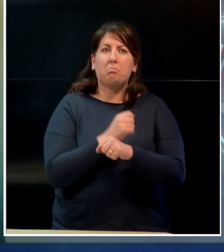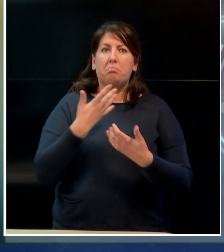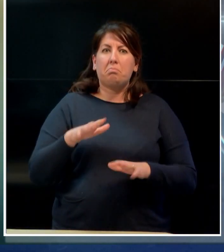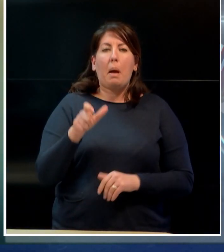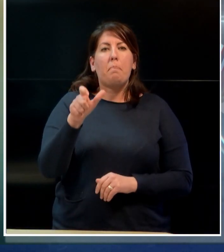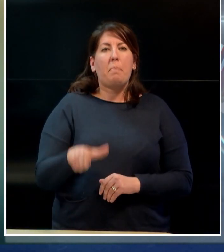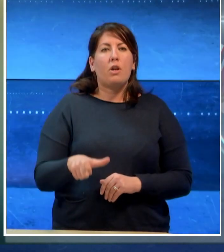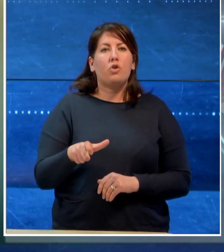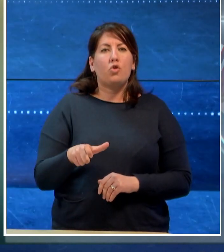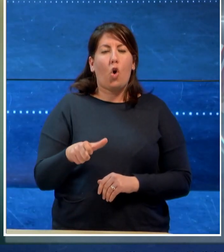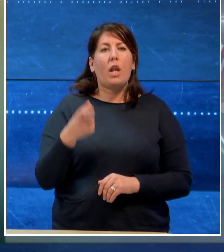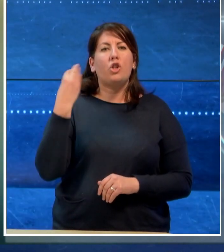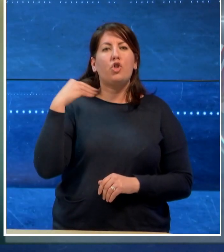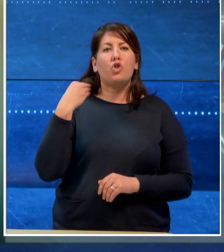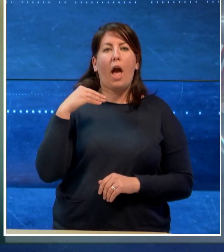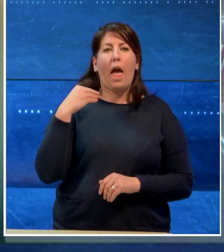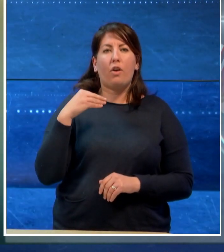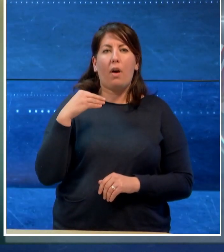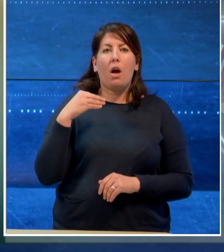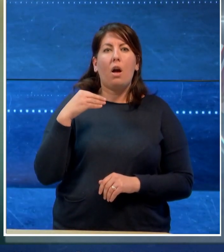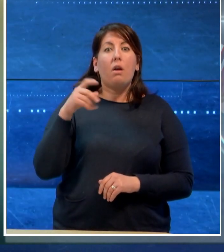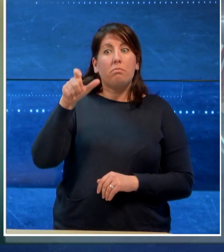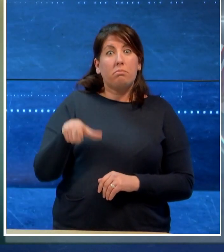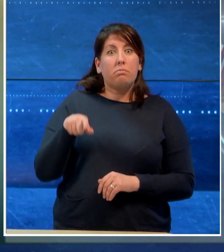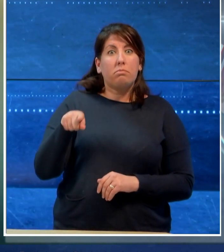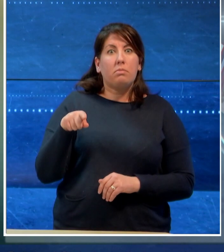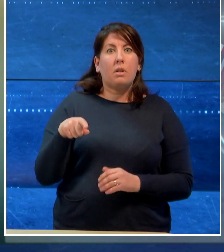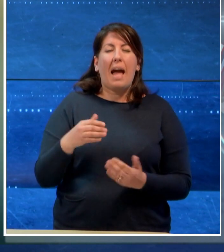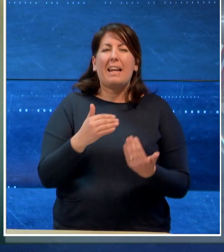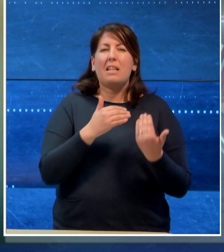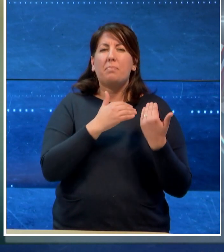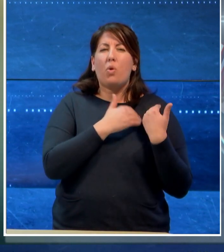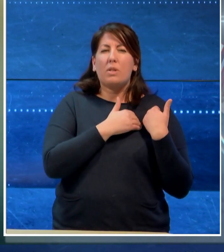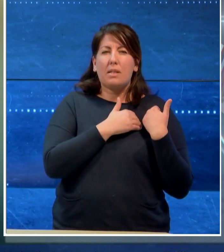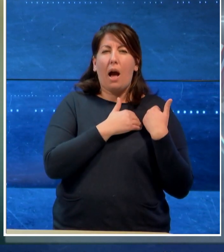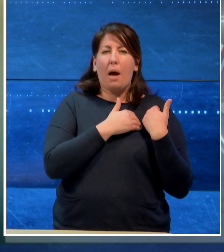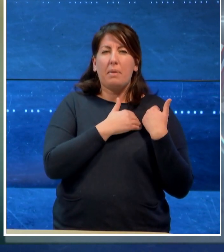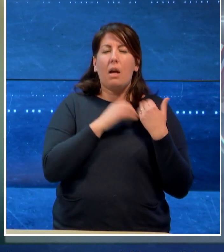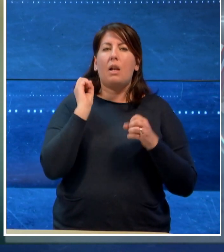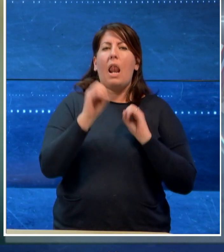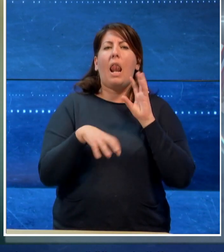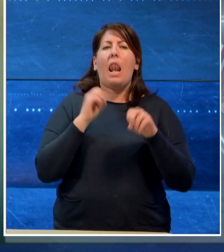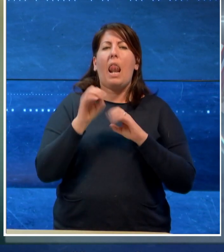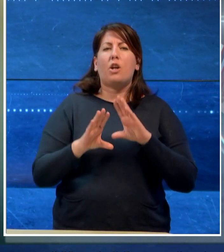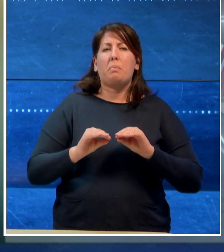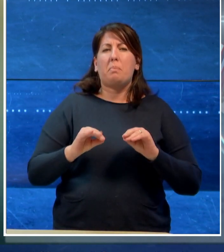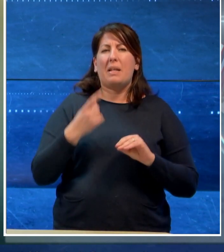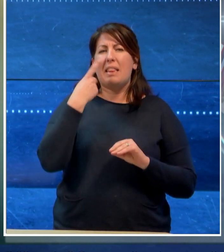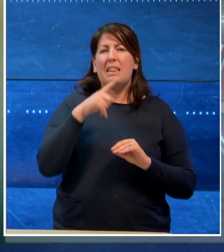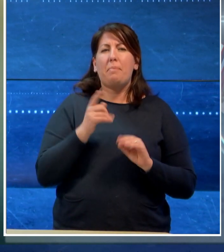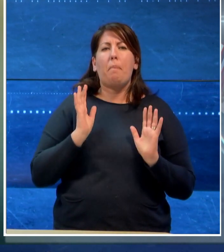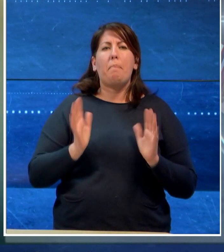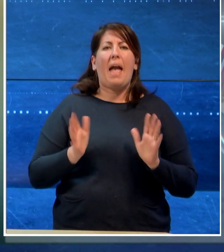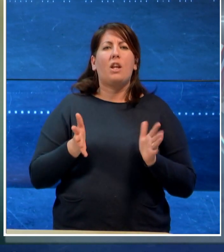ritenuto presuntivamente responsabile di lancio di materiale pericoloso in